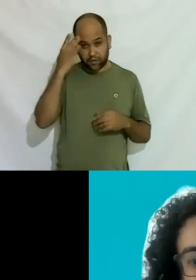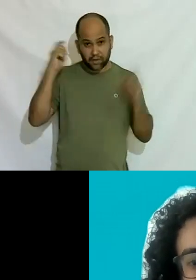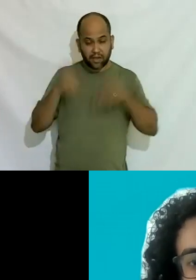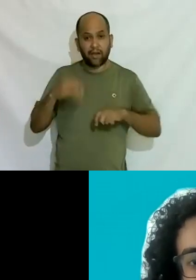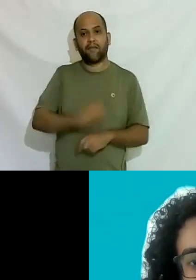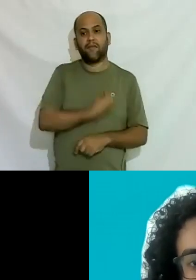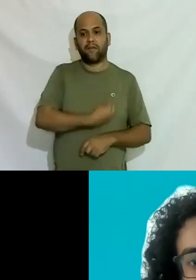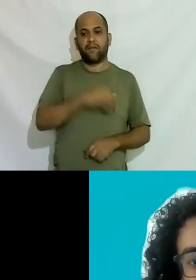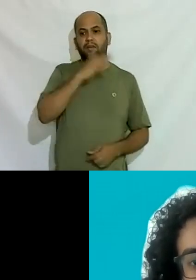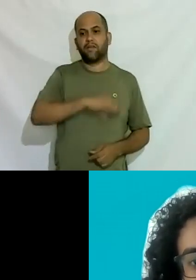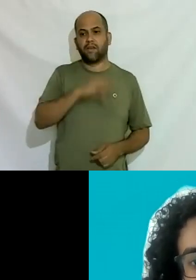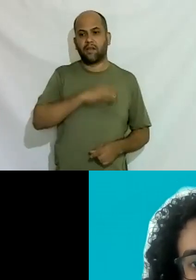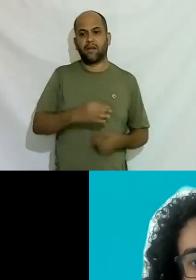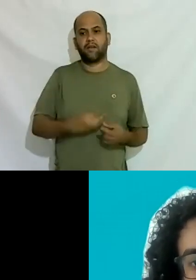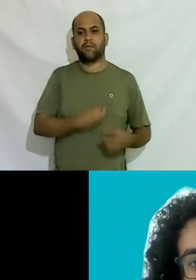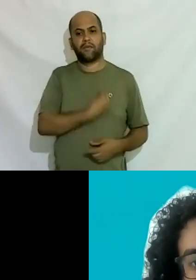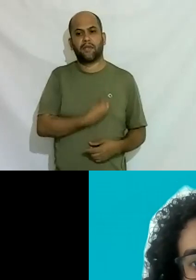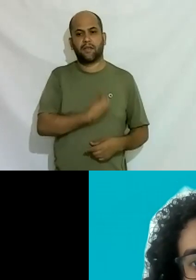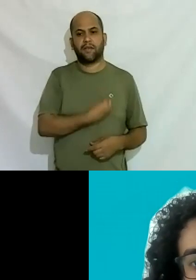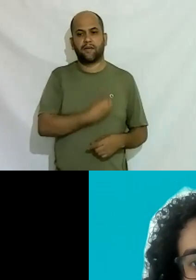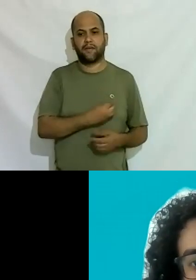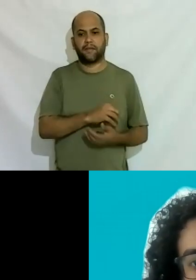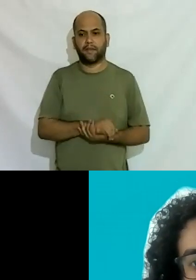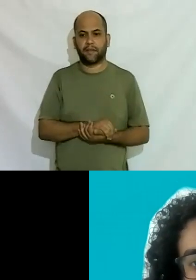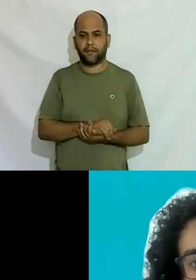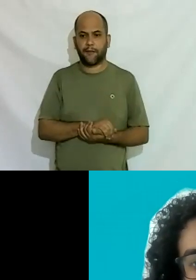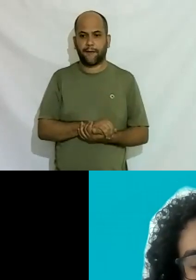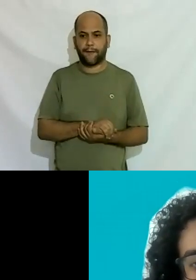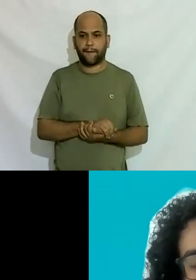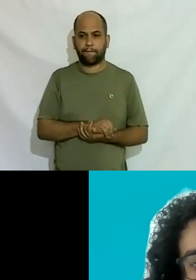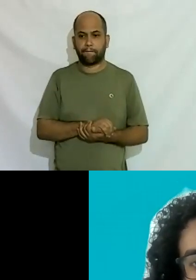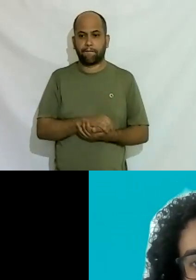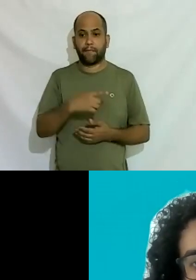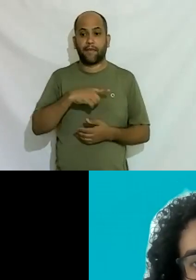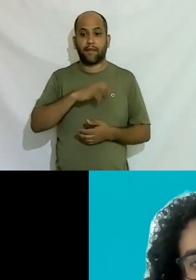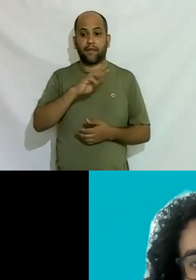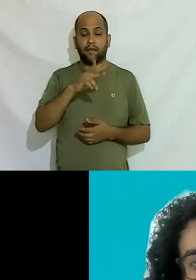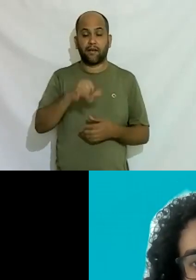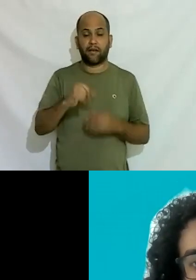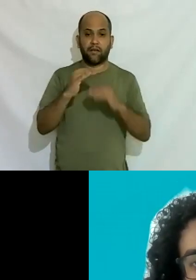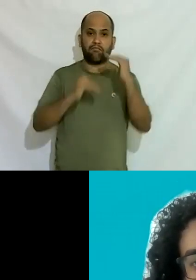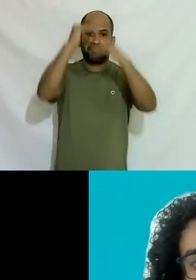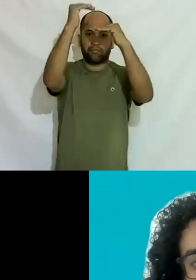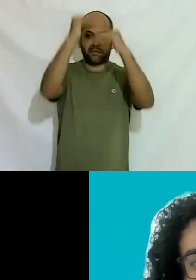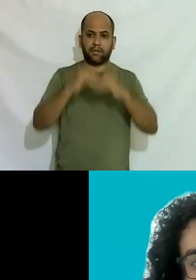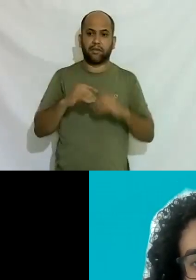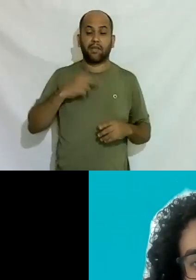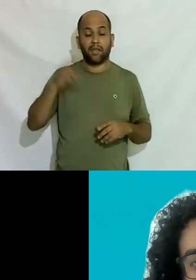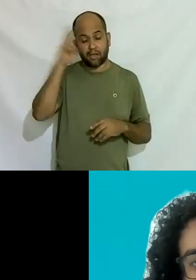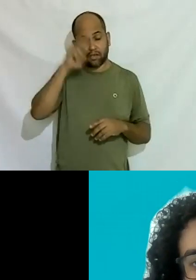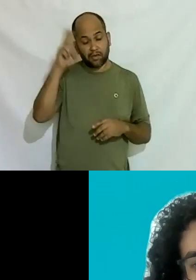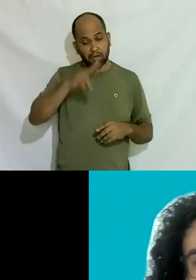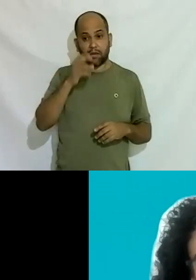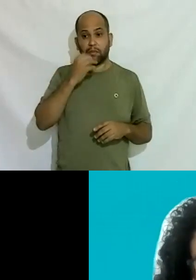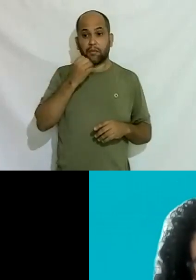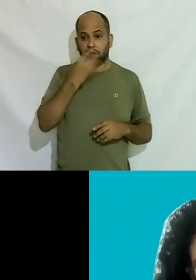salário digno para sobreviver no mínimo né e tem trans que subiu dentro da tenta a gente tem histórias muito lindas